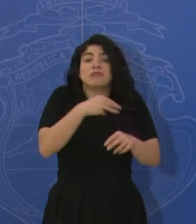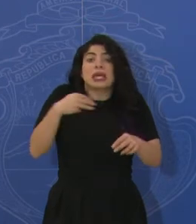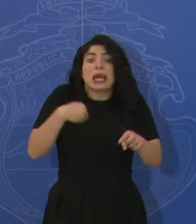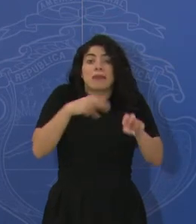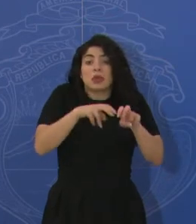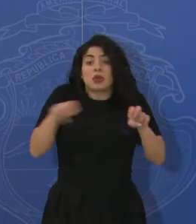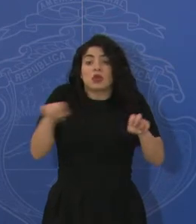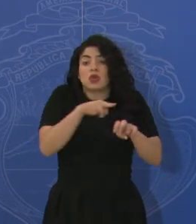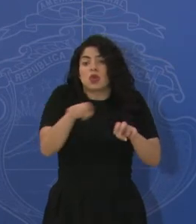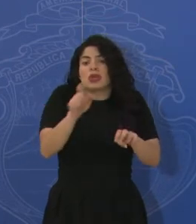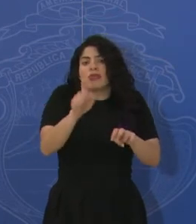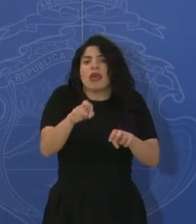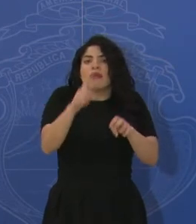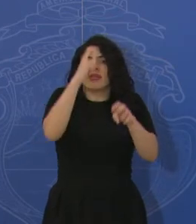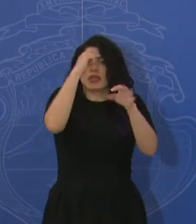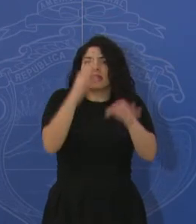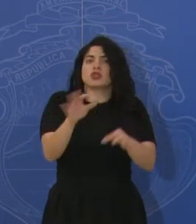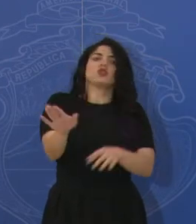que deben definir eso, ¿verdad?